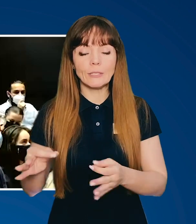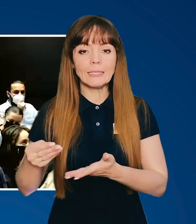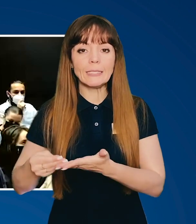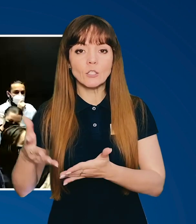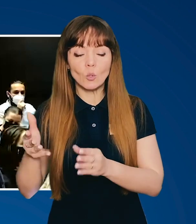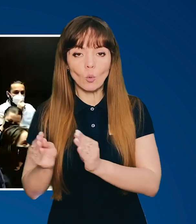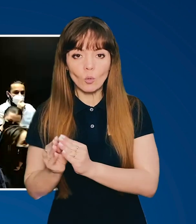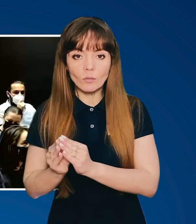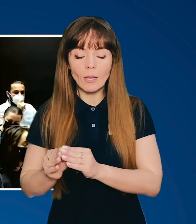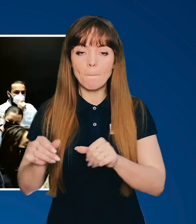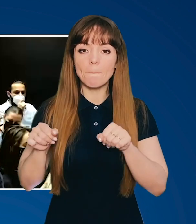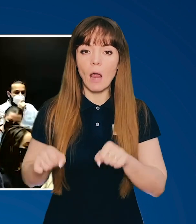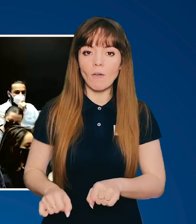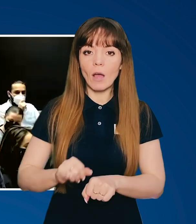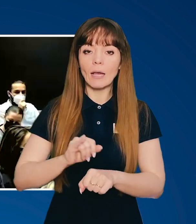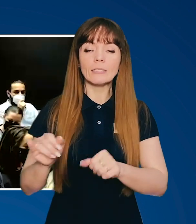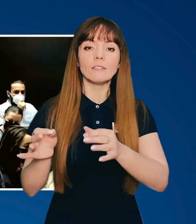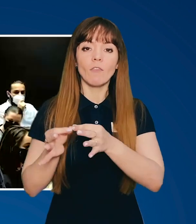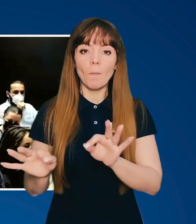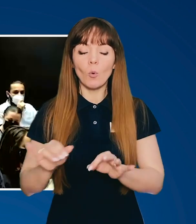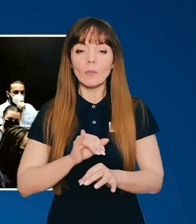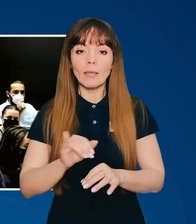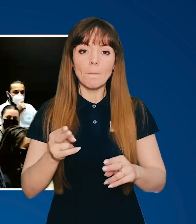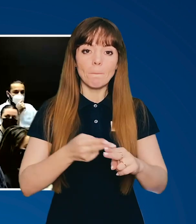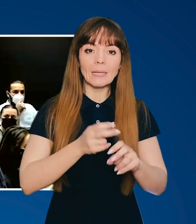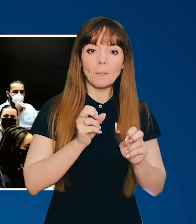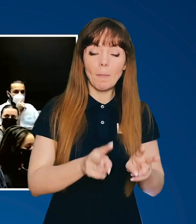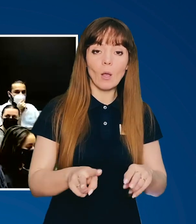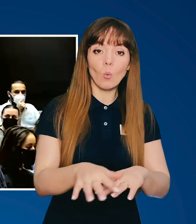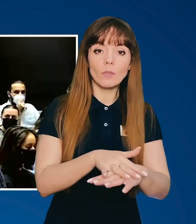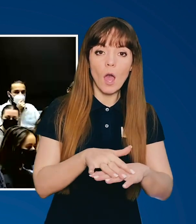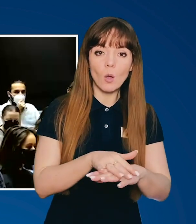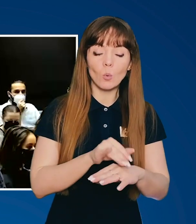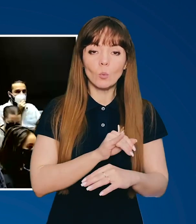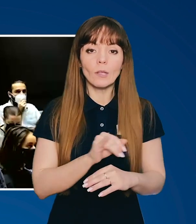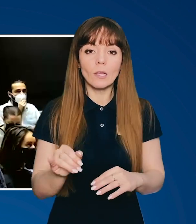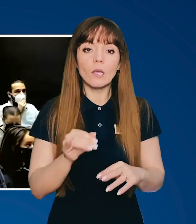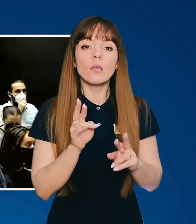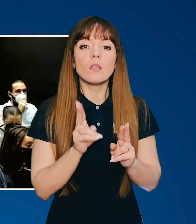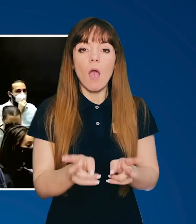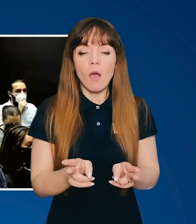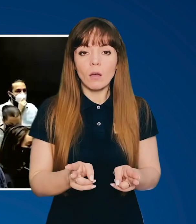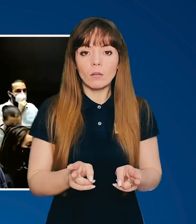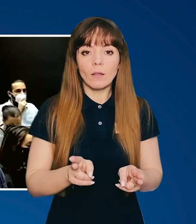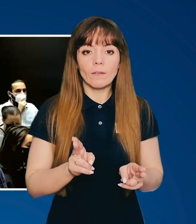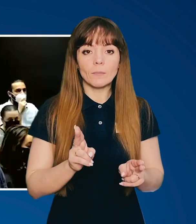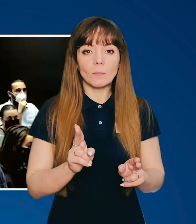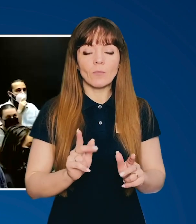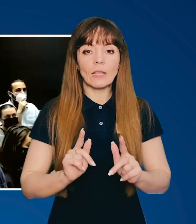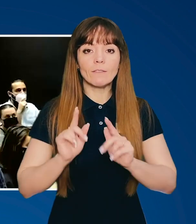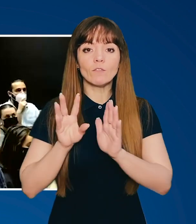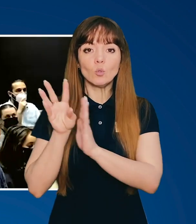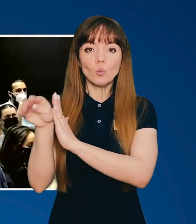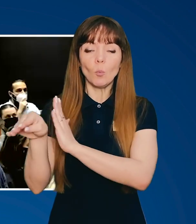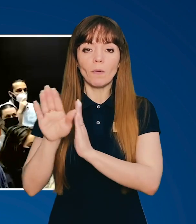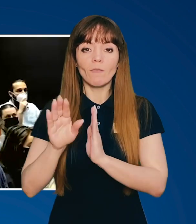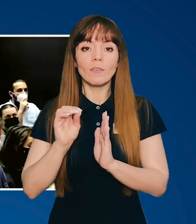цінності права і свободи і безпеку народу? І як вступ в ЄС,